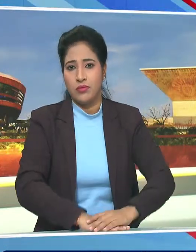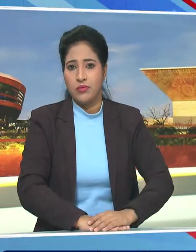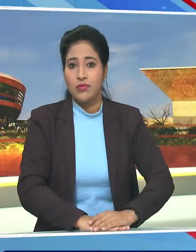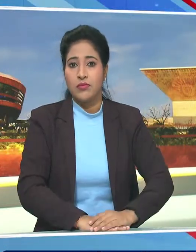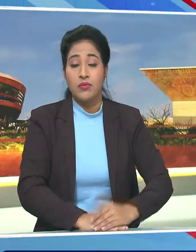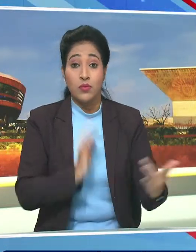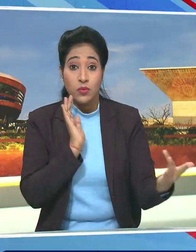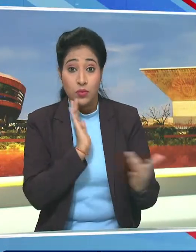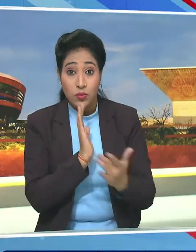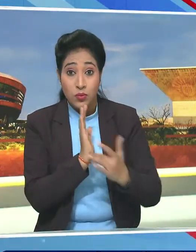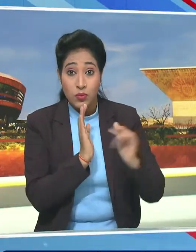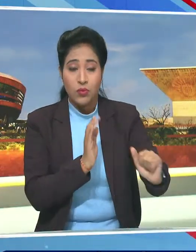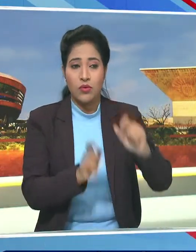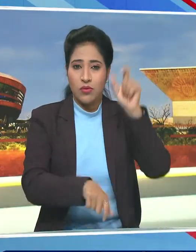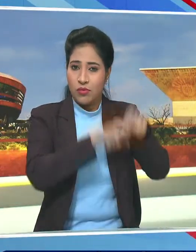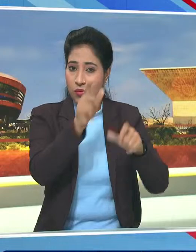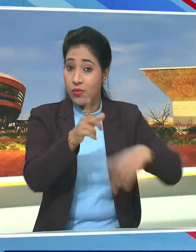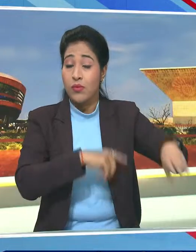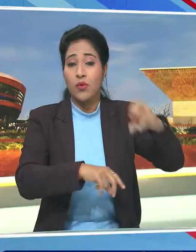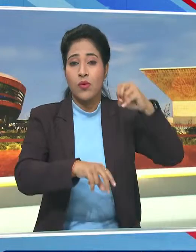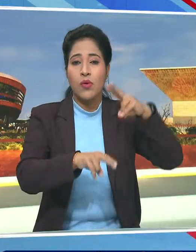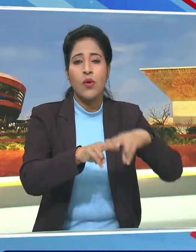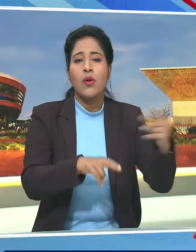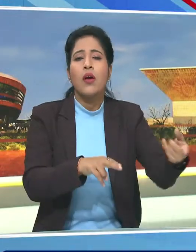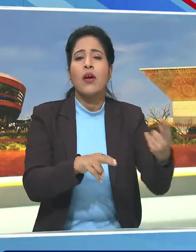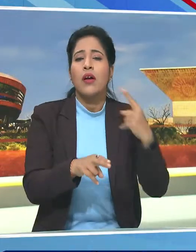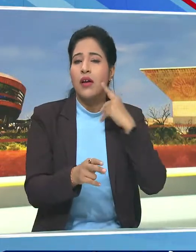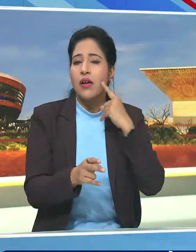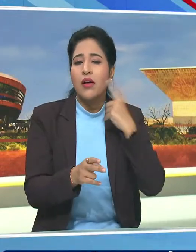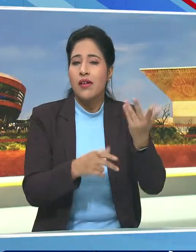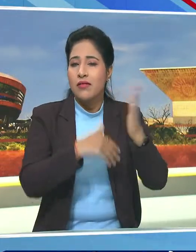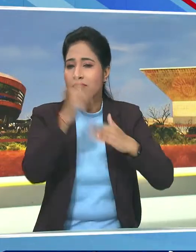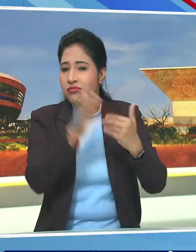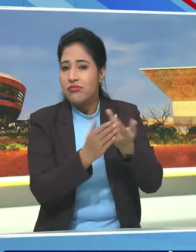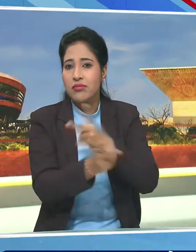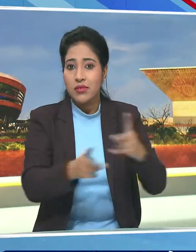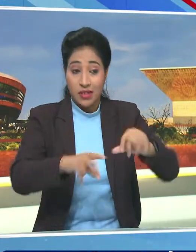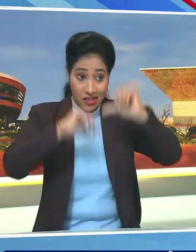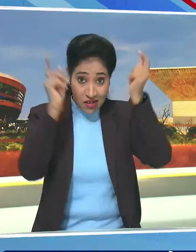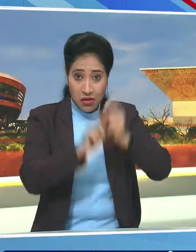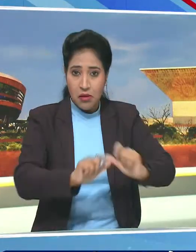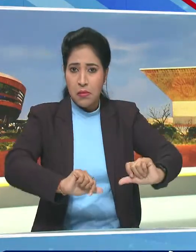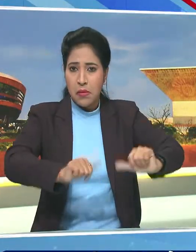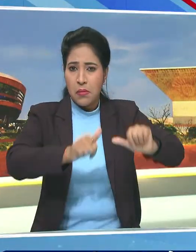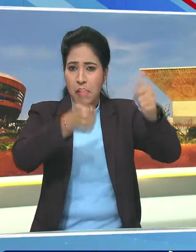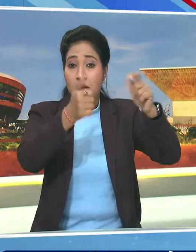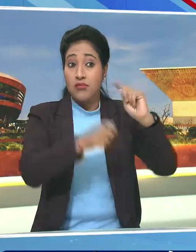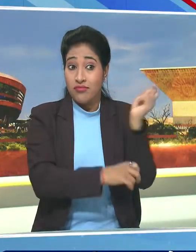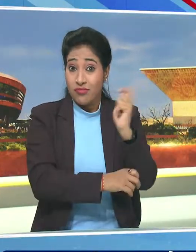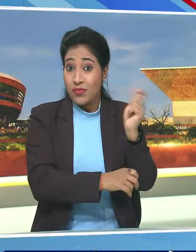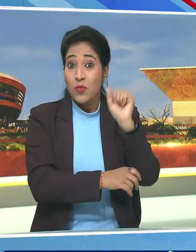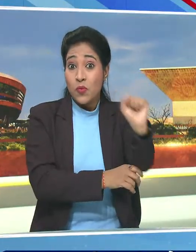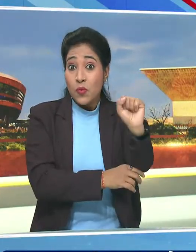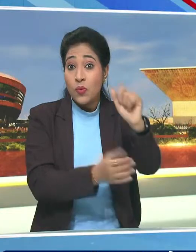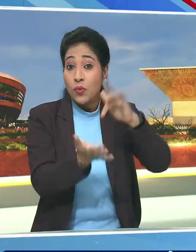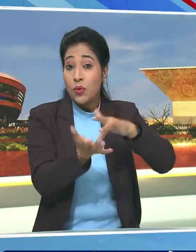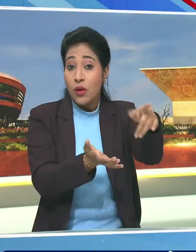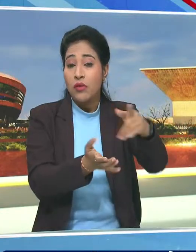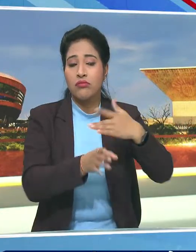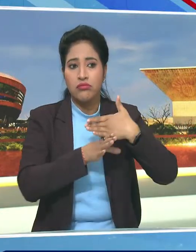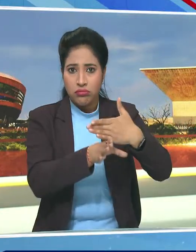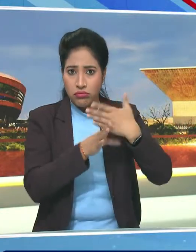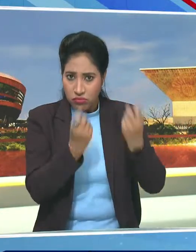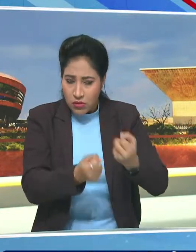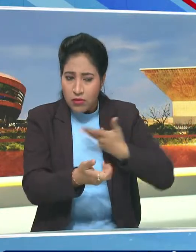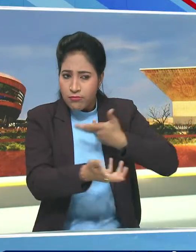डिजीटल पब्लिक इंफ्रसेक्टर में भारत के उप्रद्धियों को किनिया के साथ साजा करने के